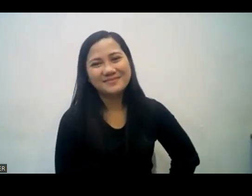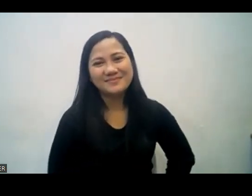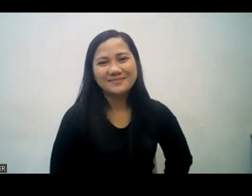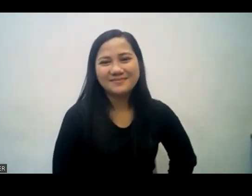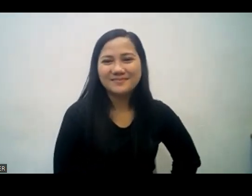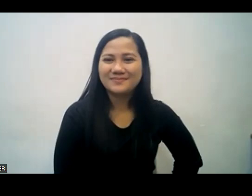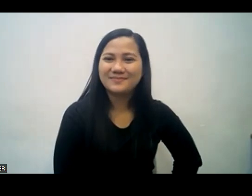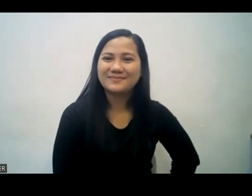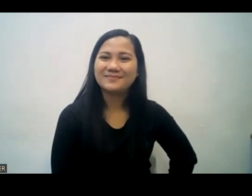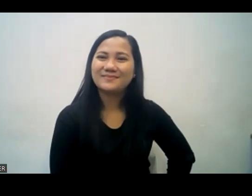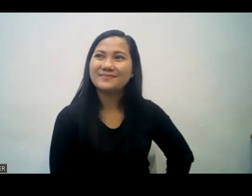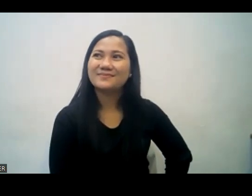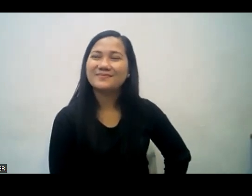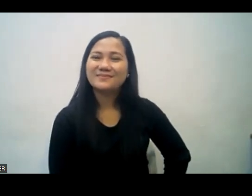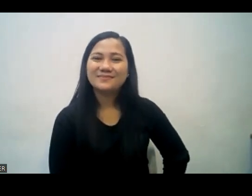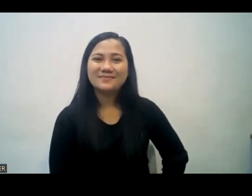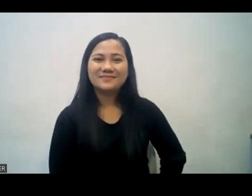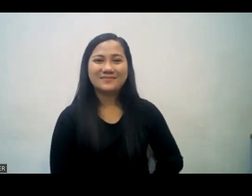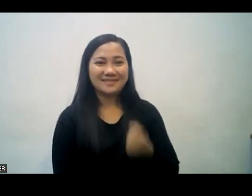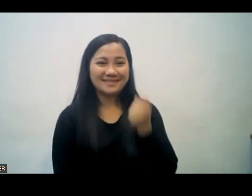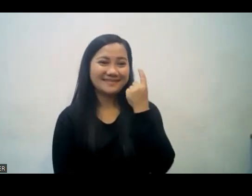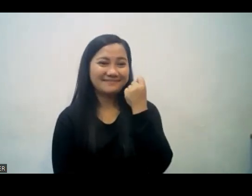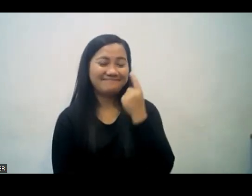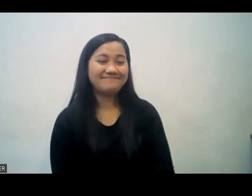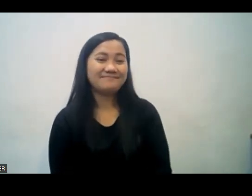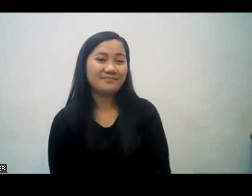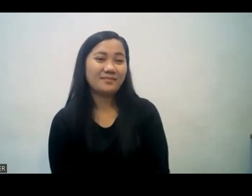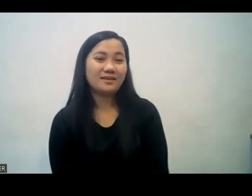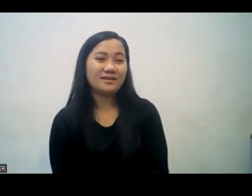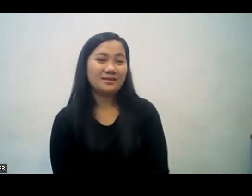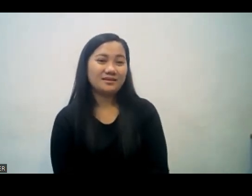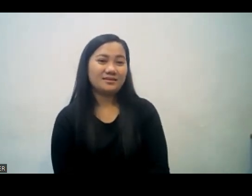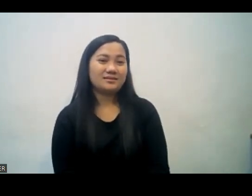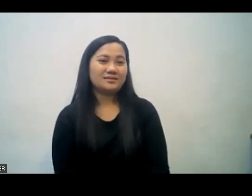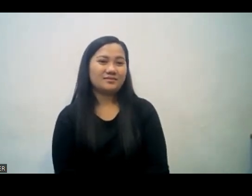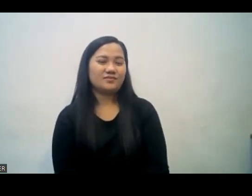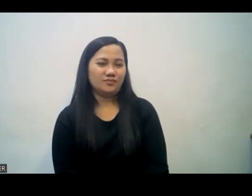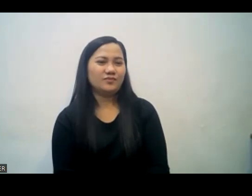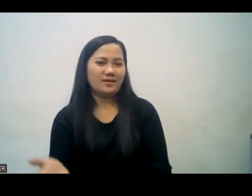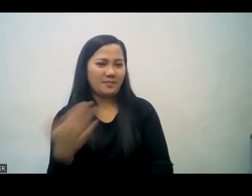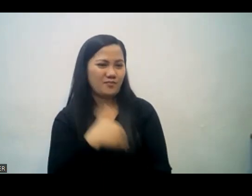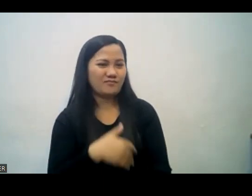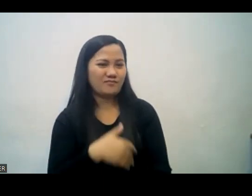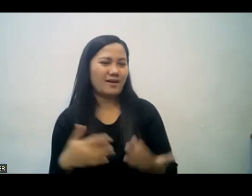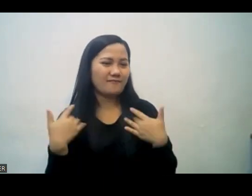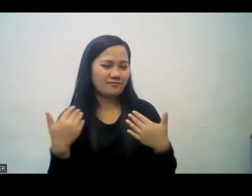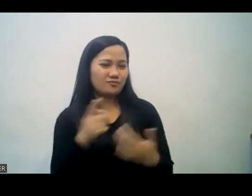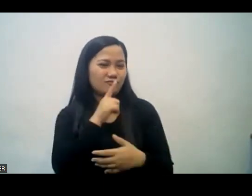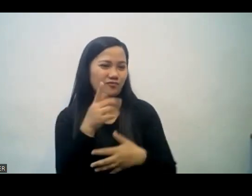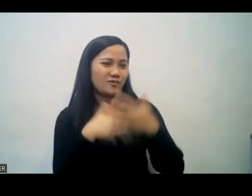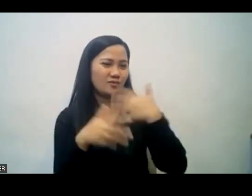rin tama po ba so let's have a true fellowship in the church